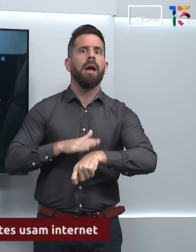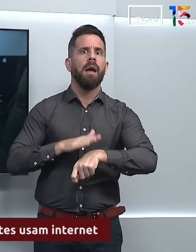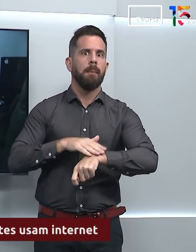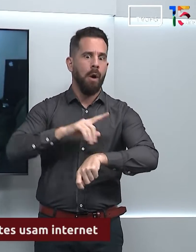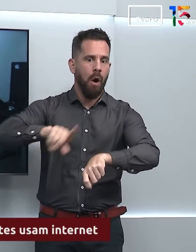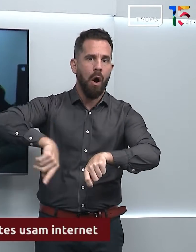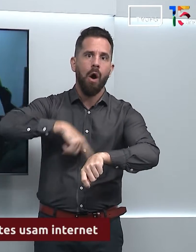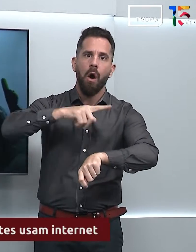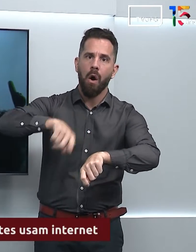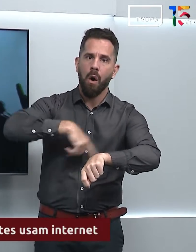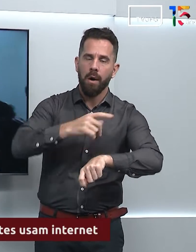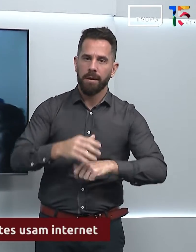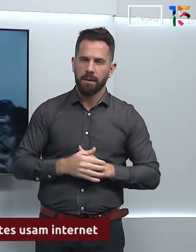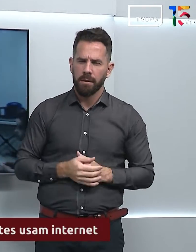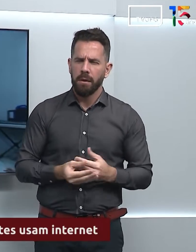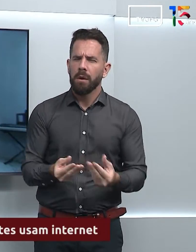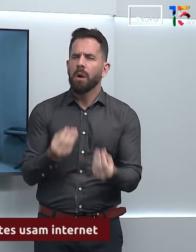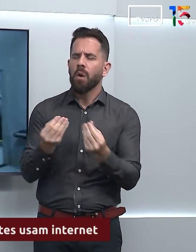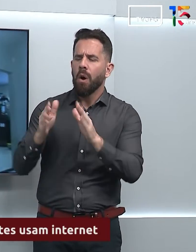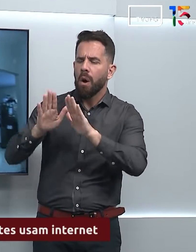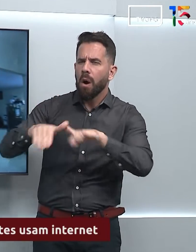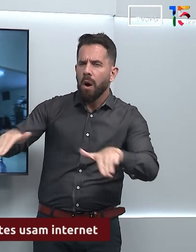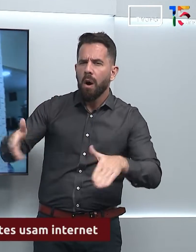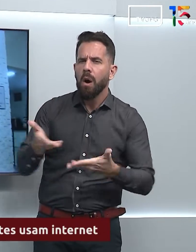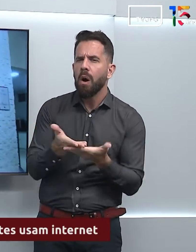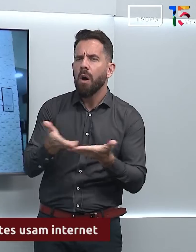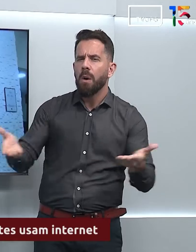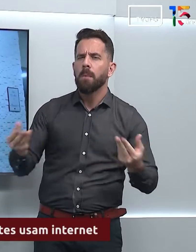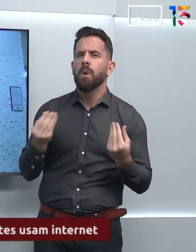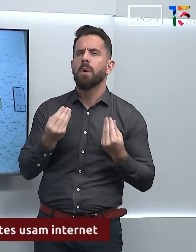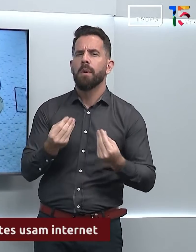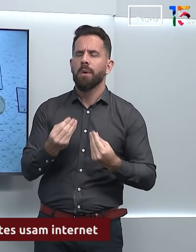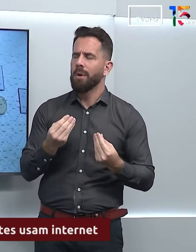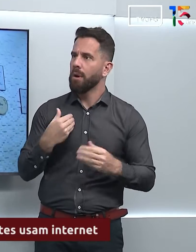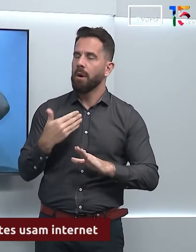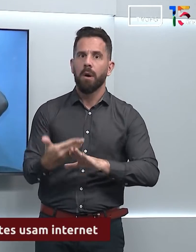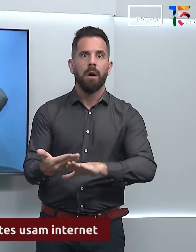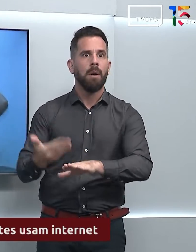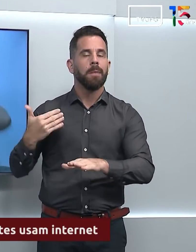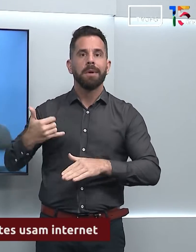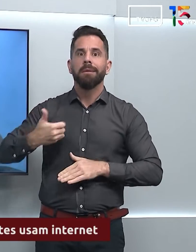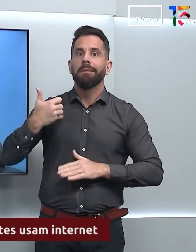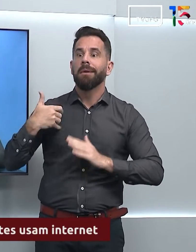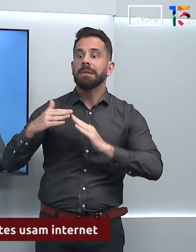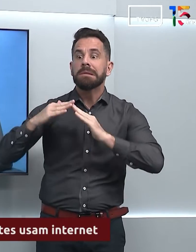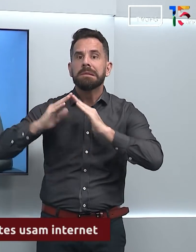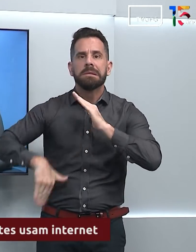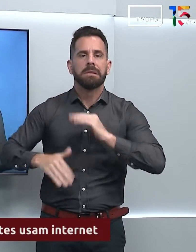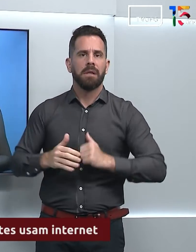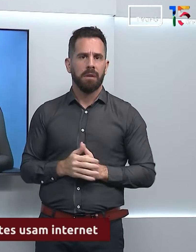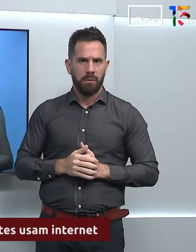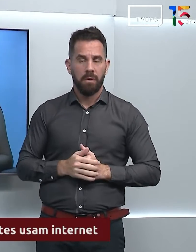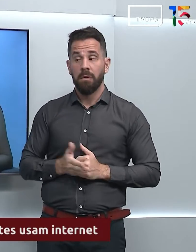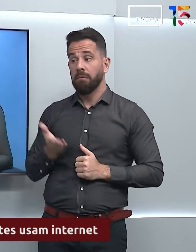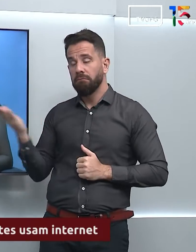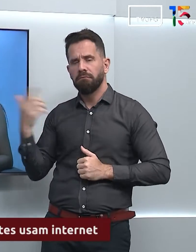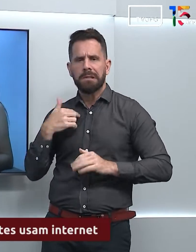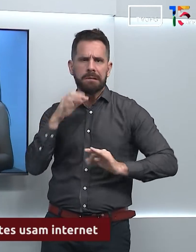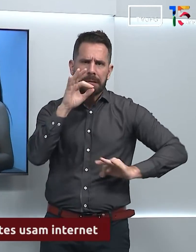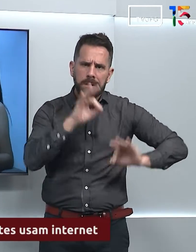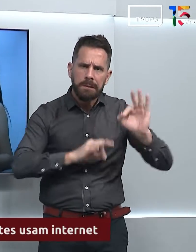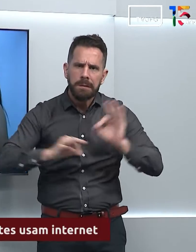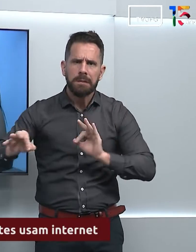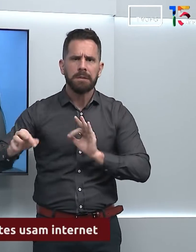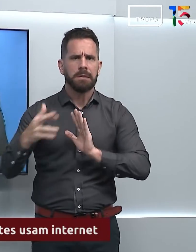E os pequenos? Estão começando cada vez mais cedo. A Luciana organiza a rotina